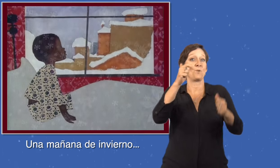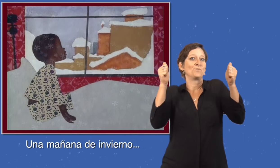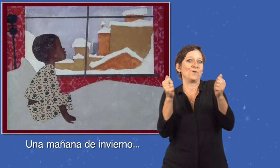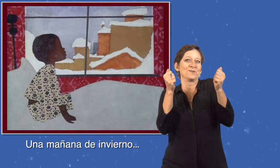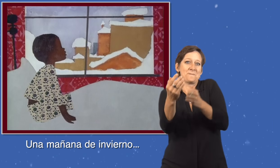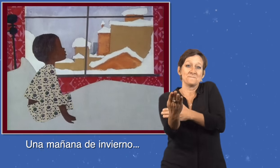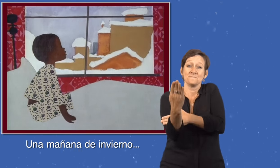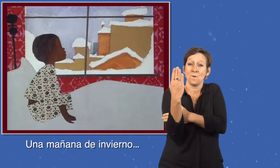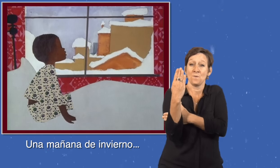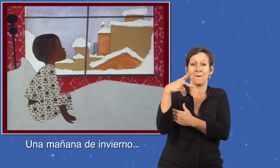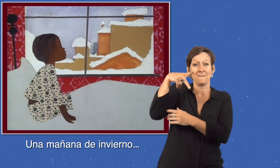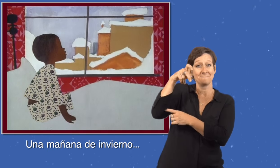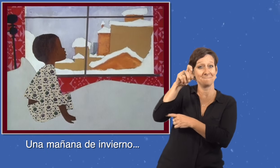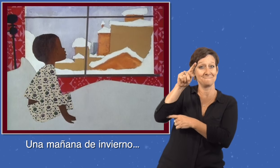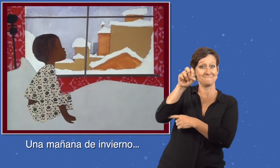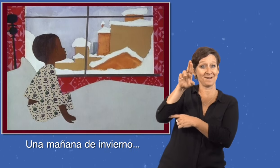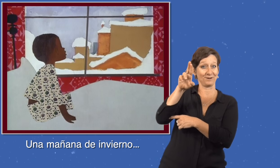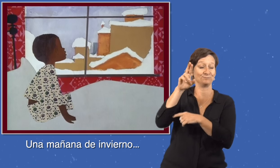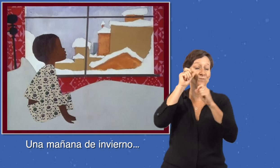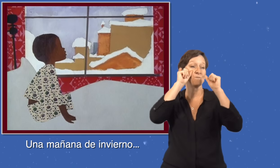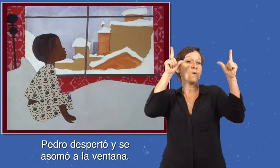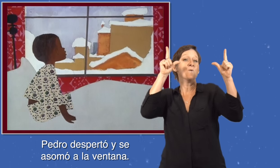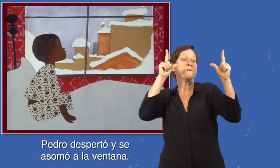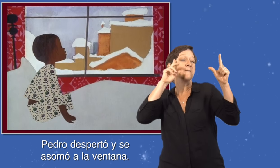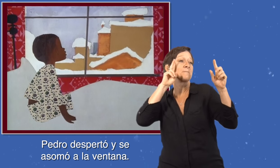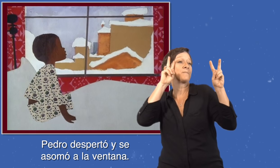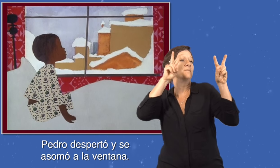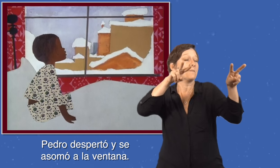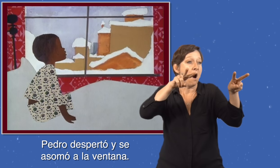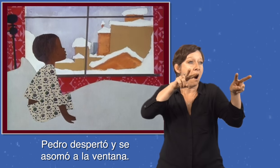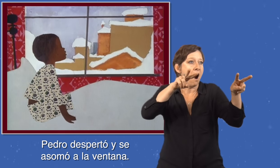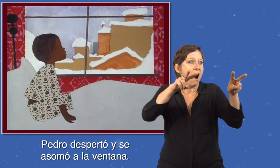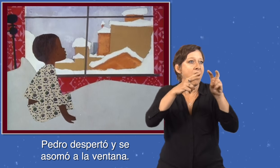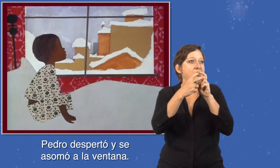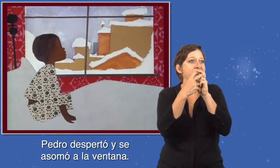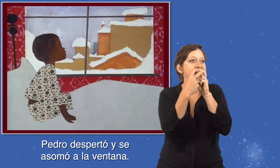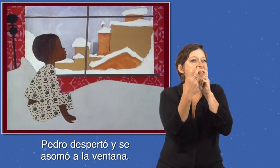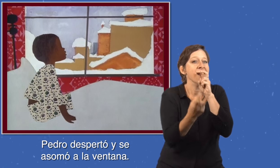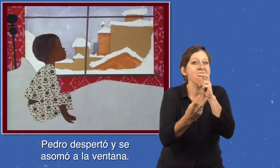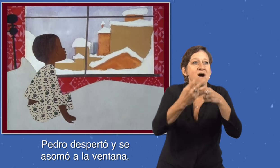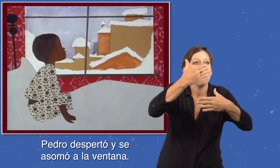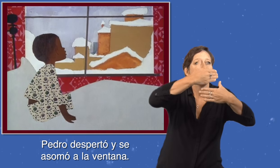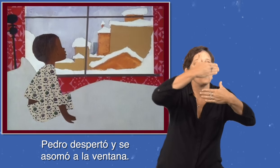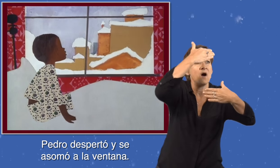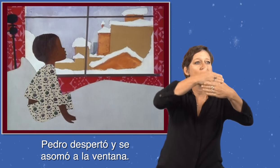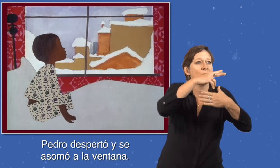Una mañana de invierno, Pedro despertó y se asomó a la ventana.